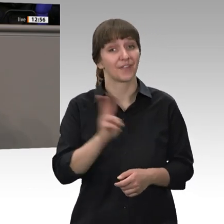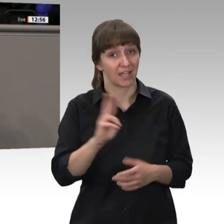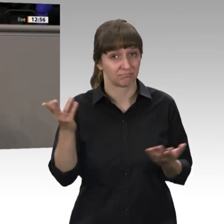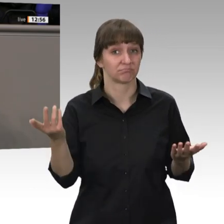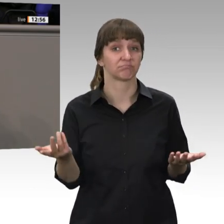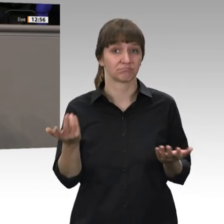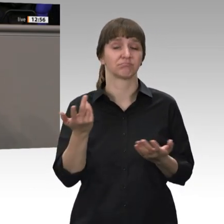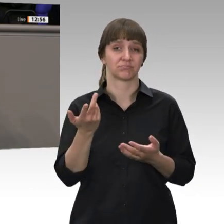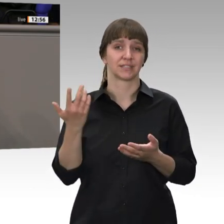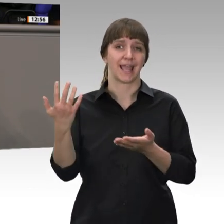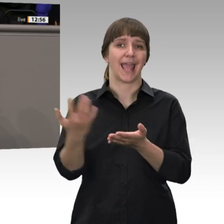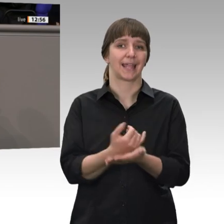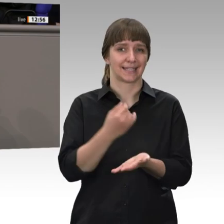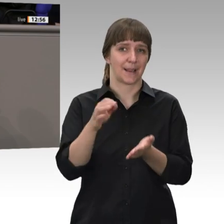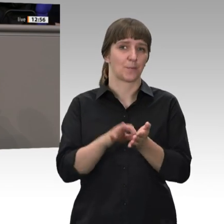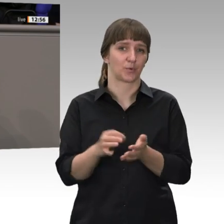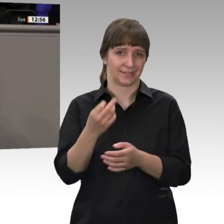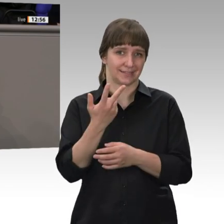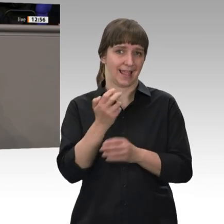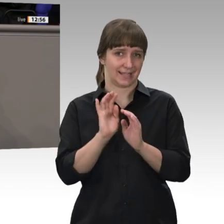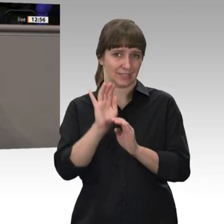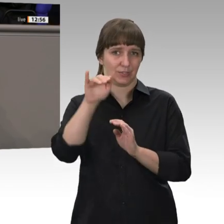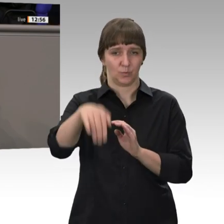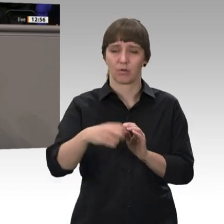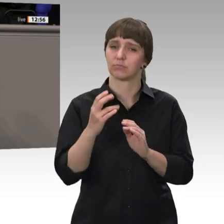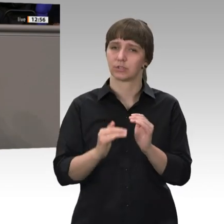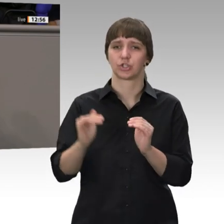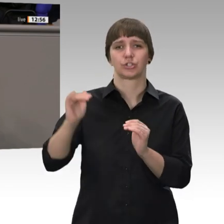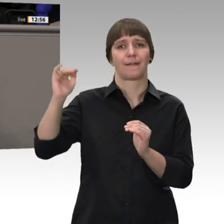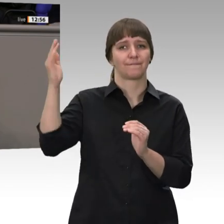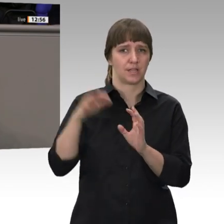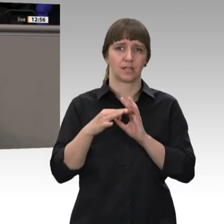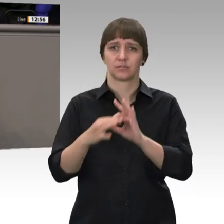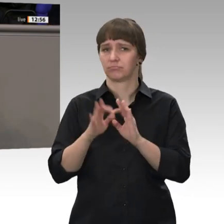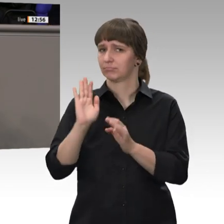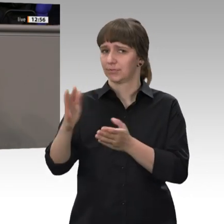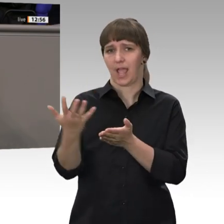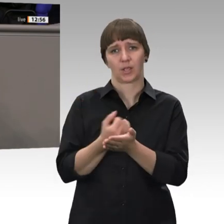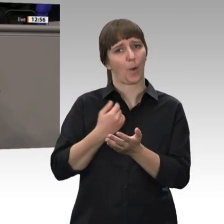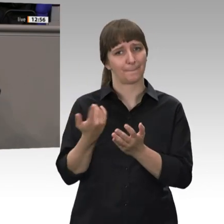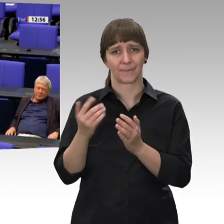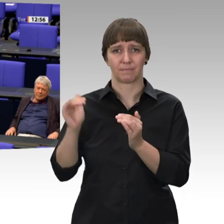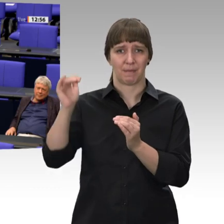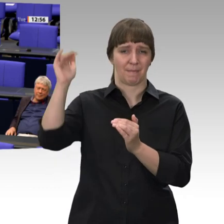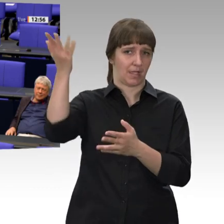natürlich gestaffelt wie bisher nach dem Äquivalenzprinzip sein Einkommen. Insofern geht dieses auch ins Leere.